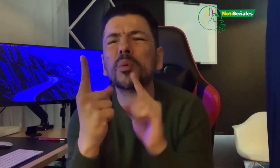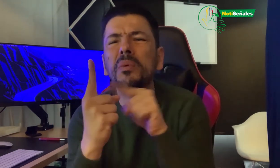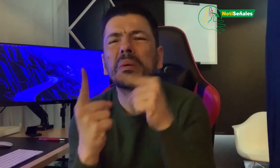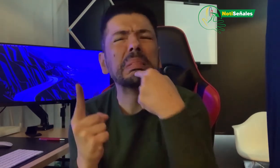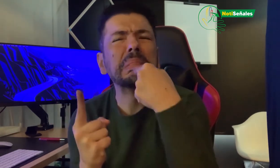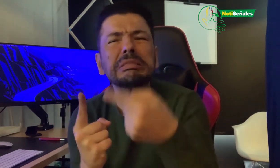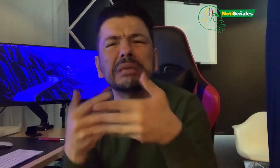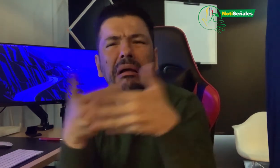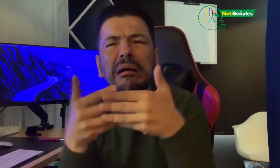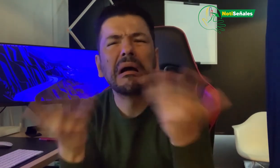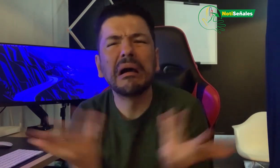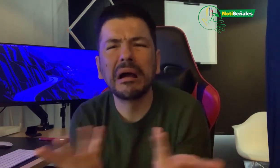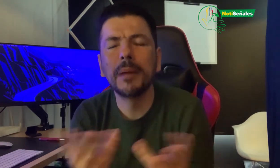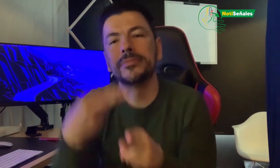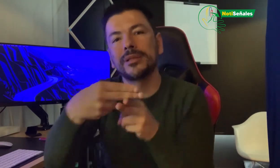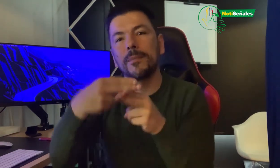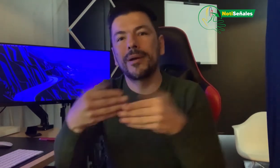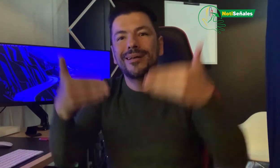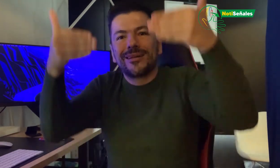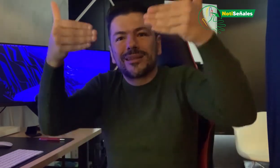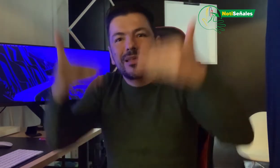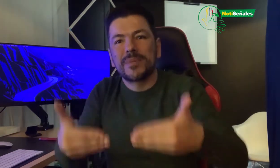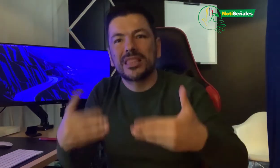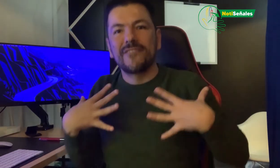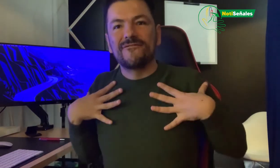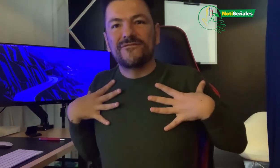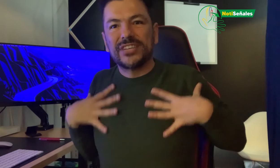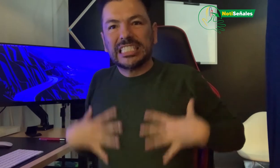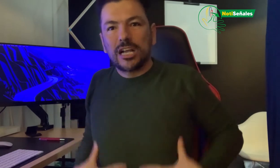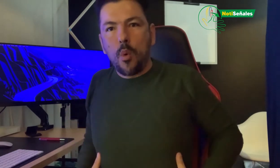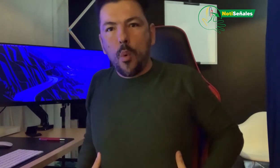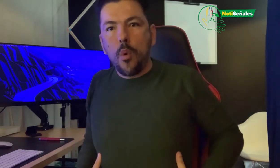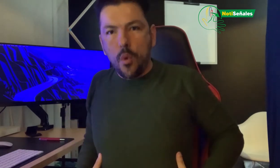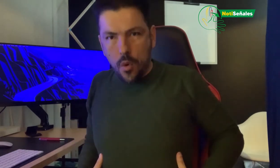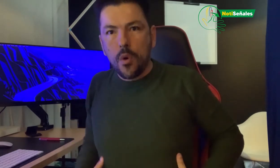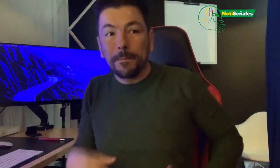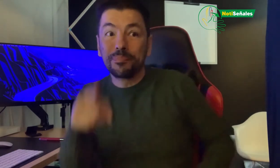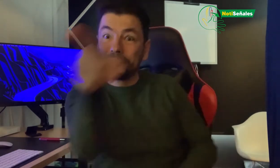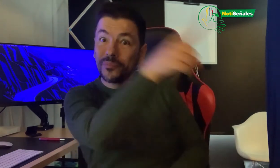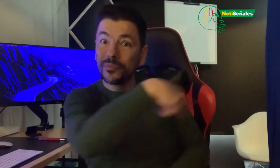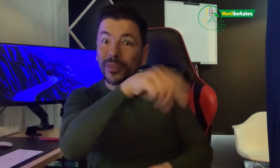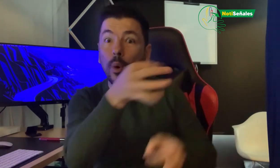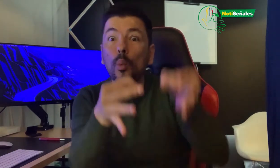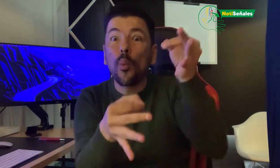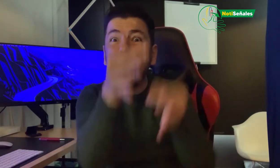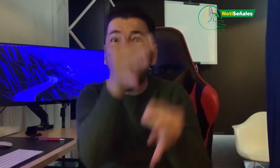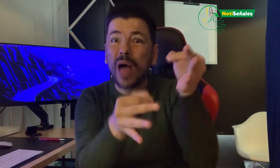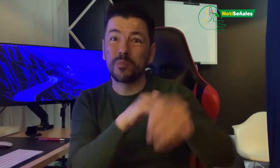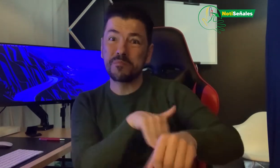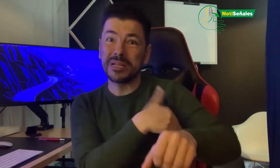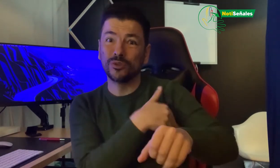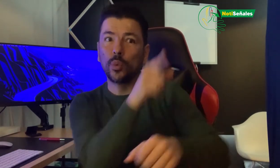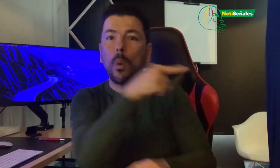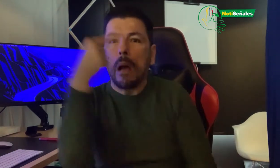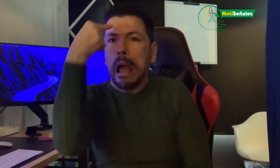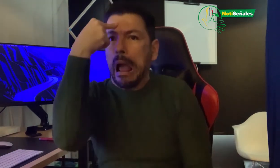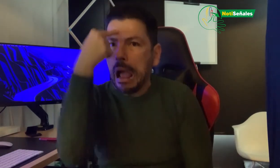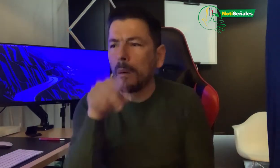concepto que dice que es limitación física. El equipo jurídico del Ministerio tomó este artículo y lo